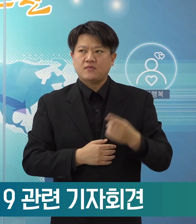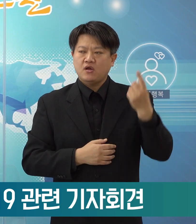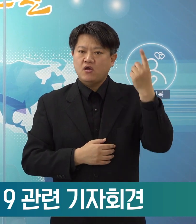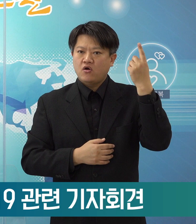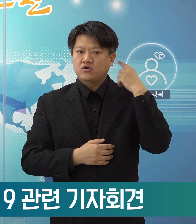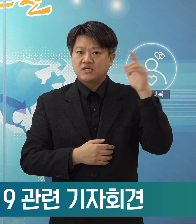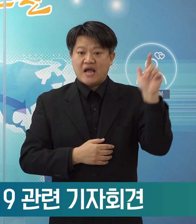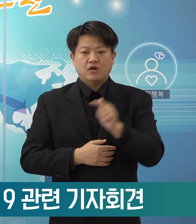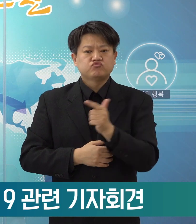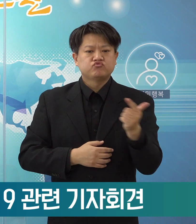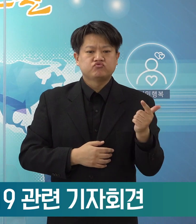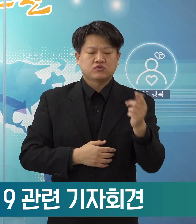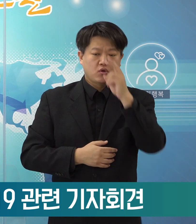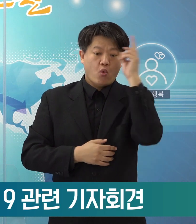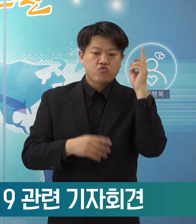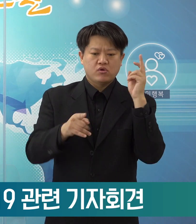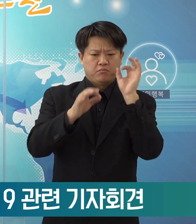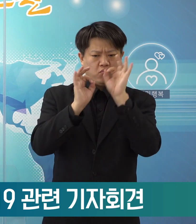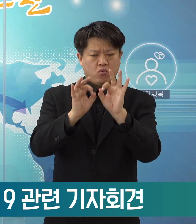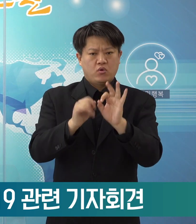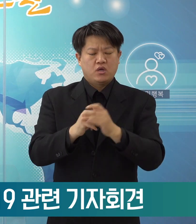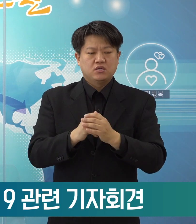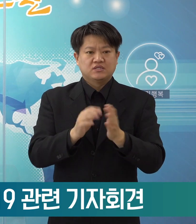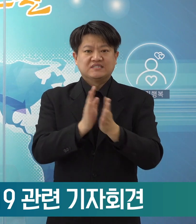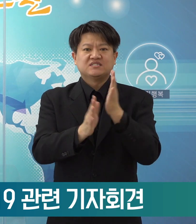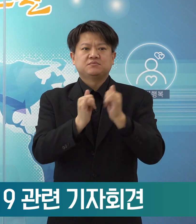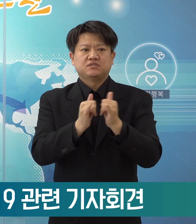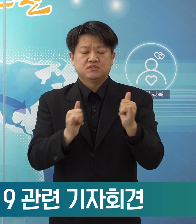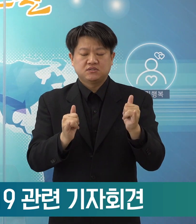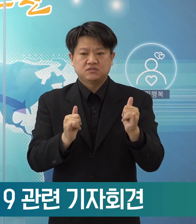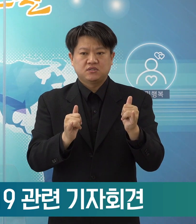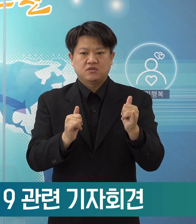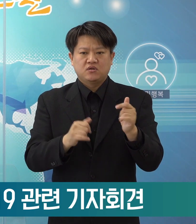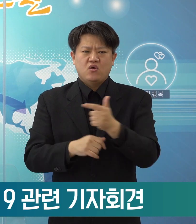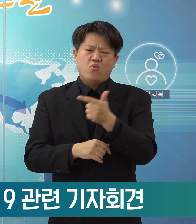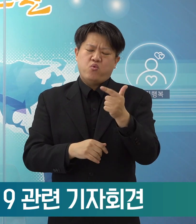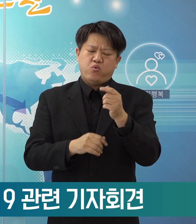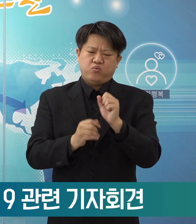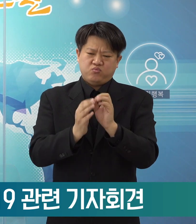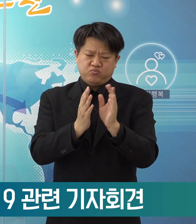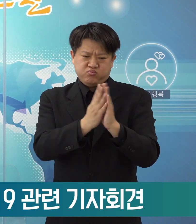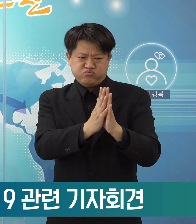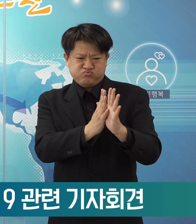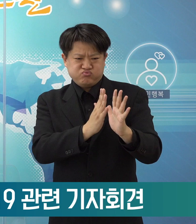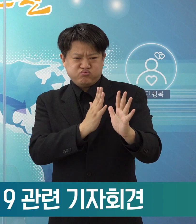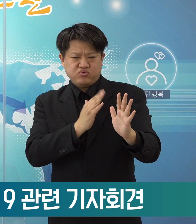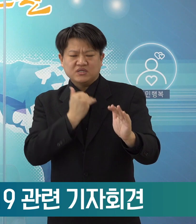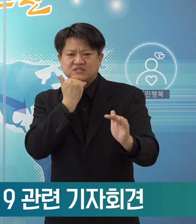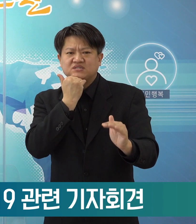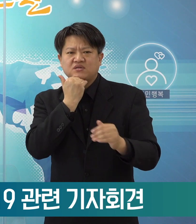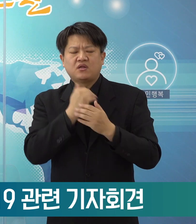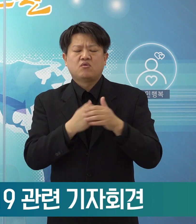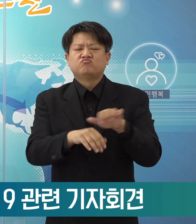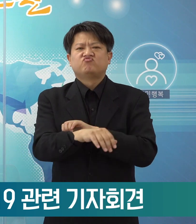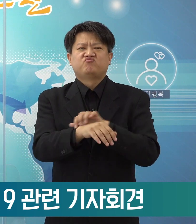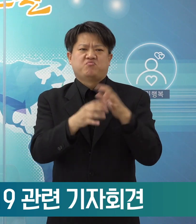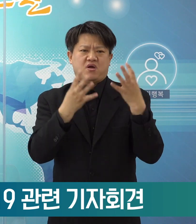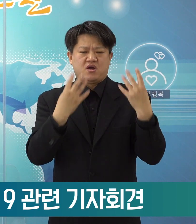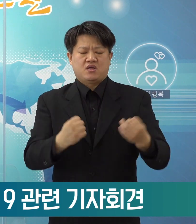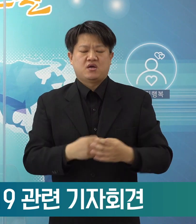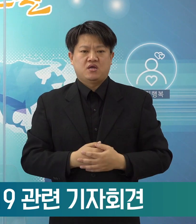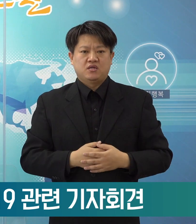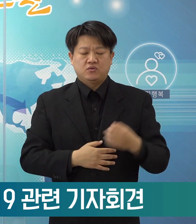오후에 해보니까 시민들이 너무 장시간 대기해서 불편이 많았습니다.